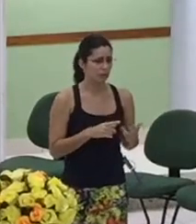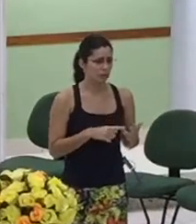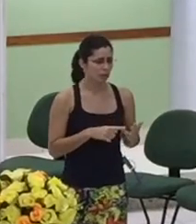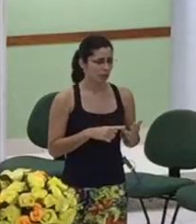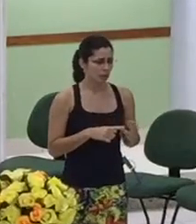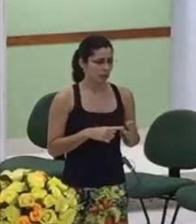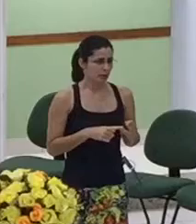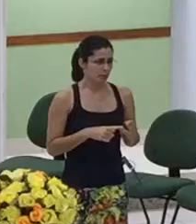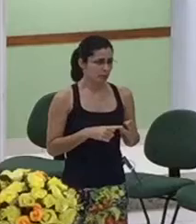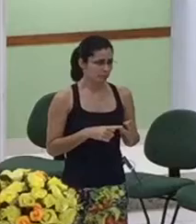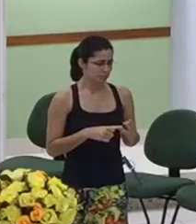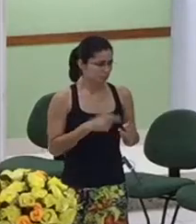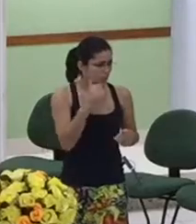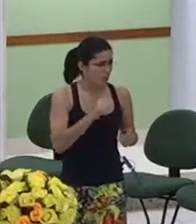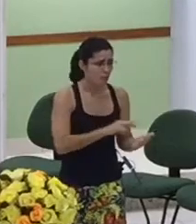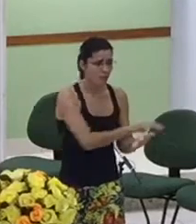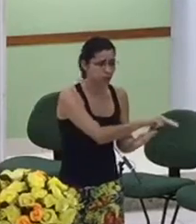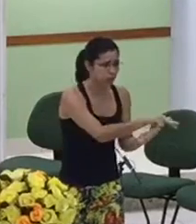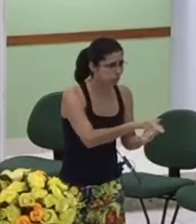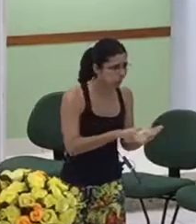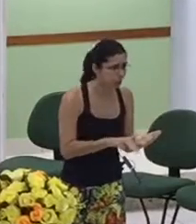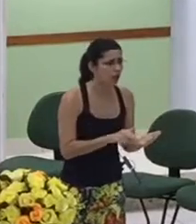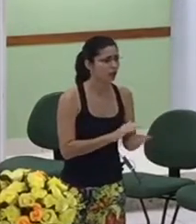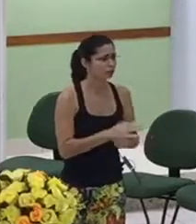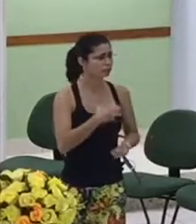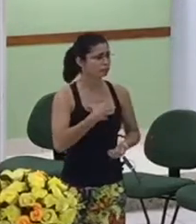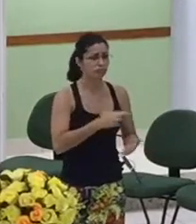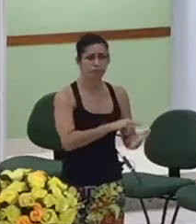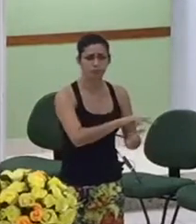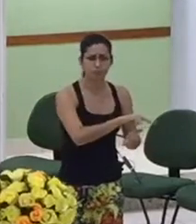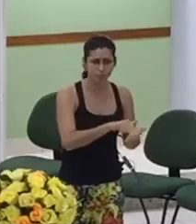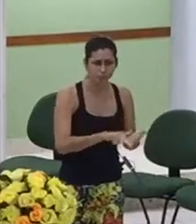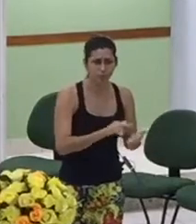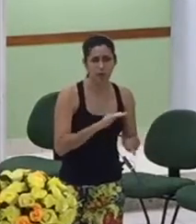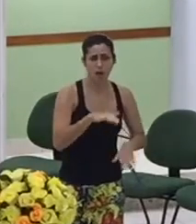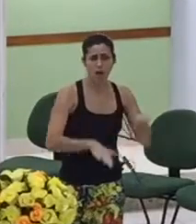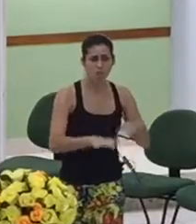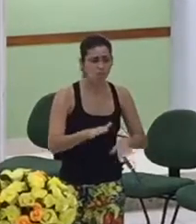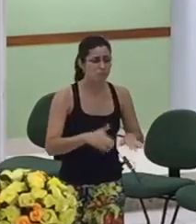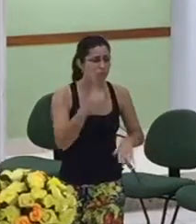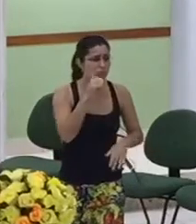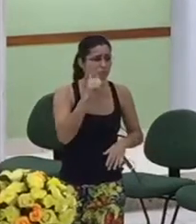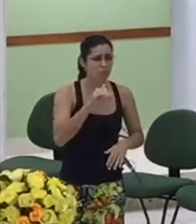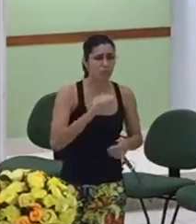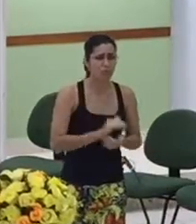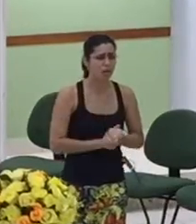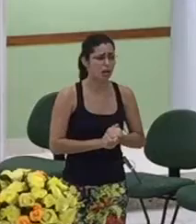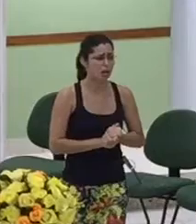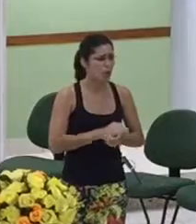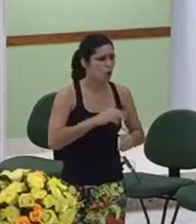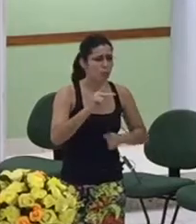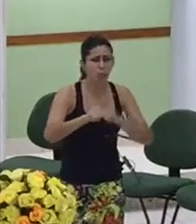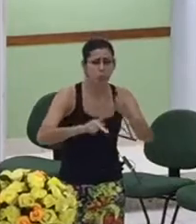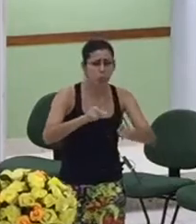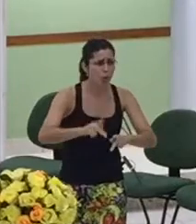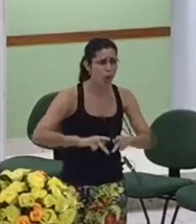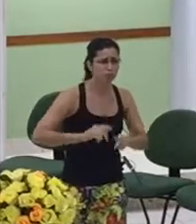das mais variadas pessoas mulheres que vieram de outros povos Mateus queria mostrar